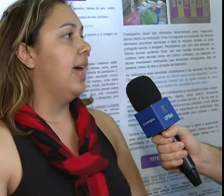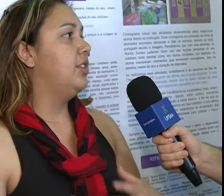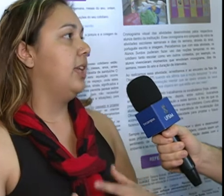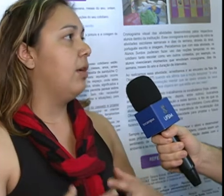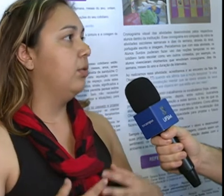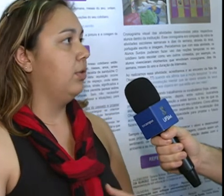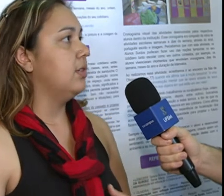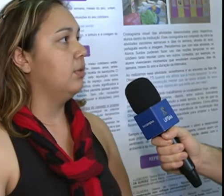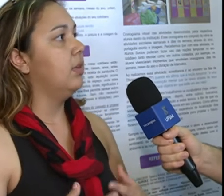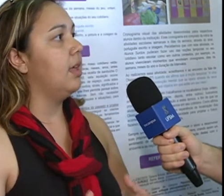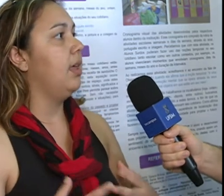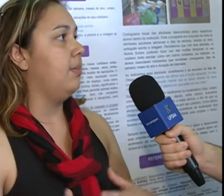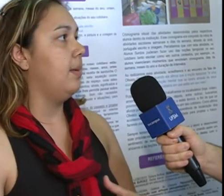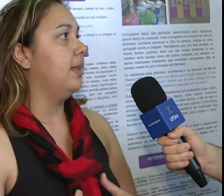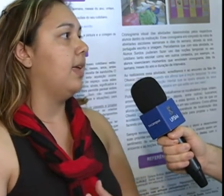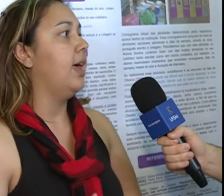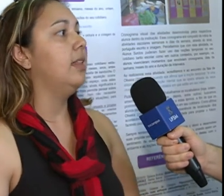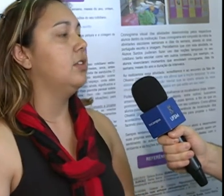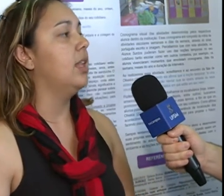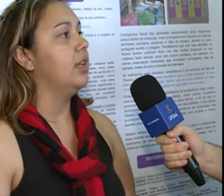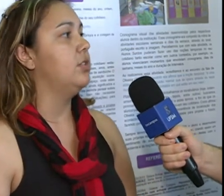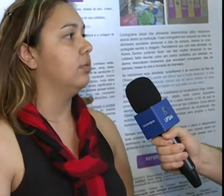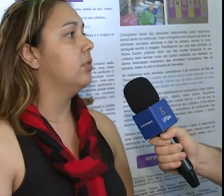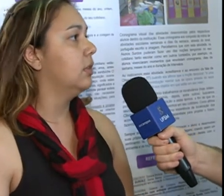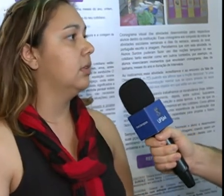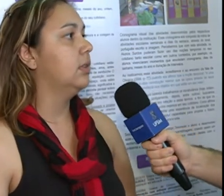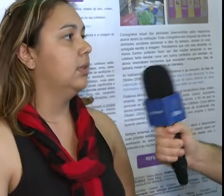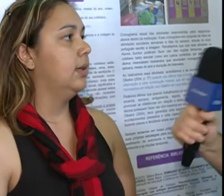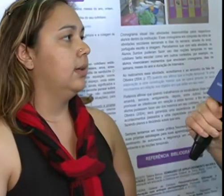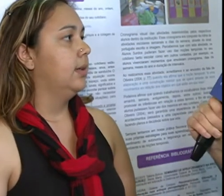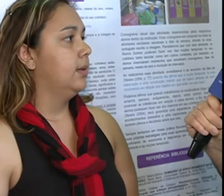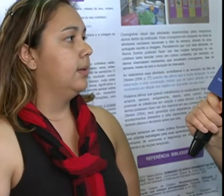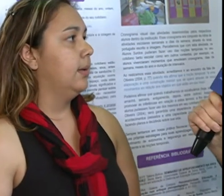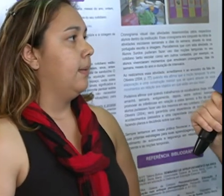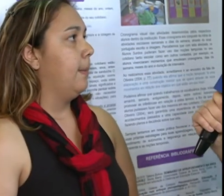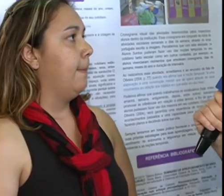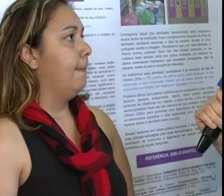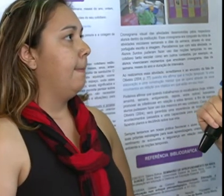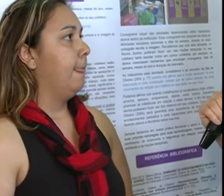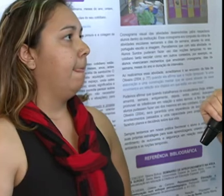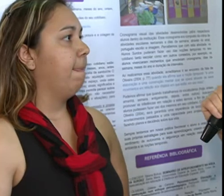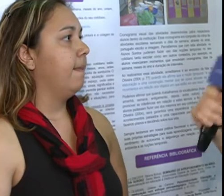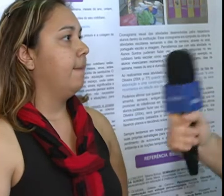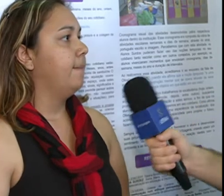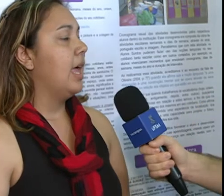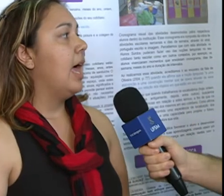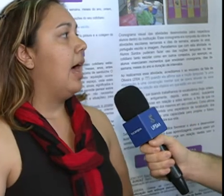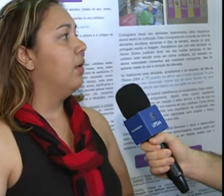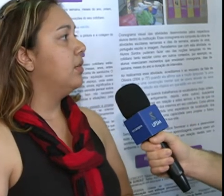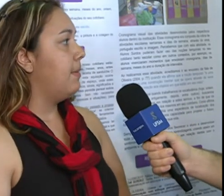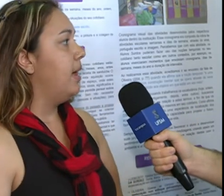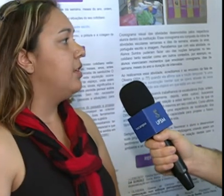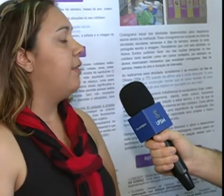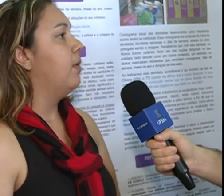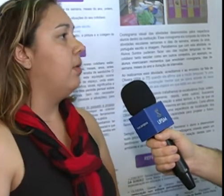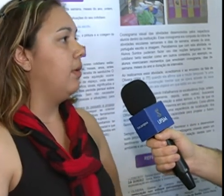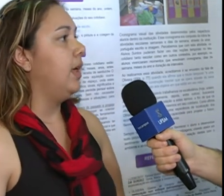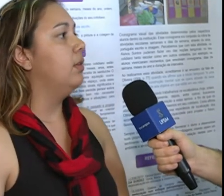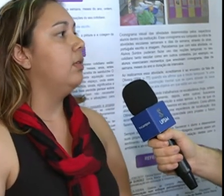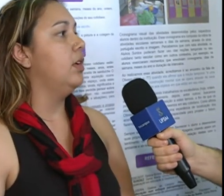adquirir a cultura surda e implementar a identidade junto. O trabalho já tem alguns resultados ou conclusões? O trabalho já foi concluído em